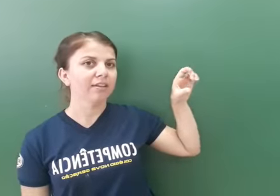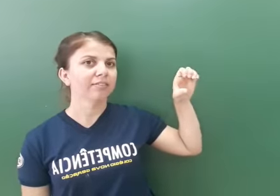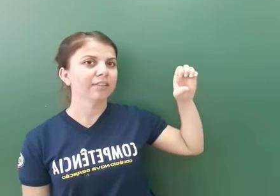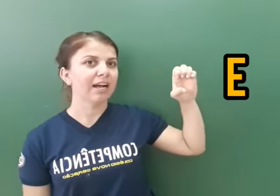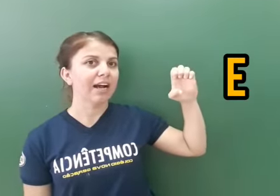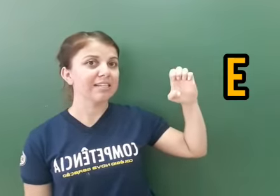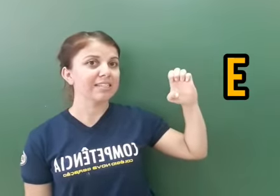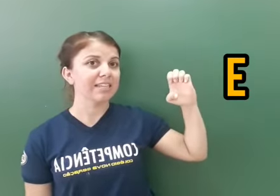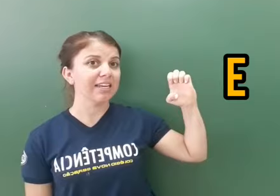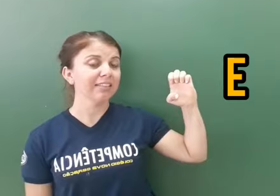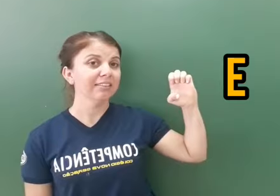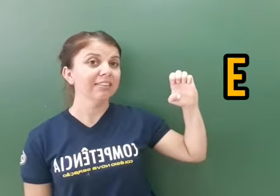Assim.